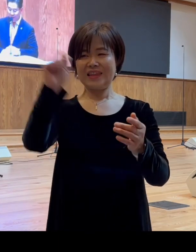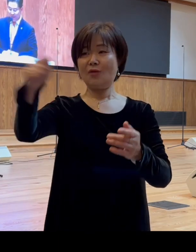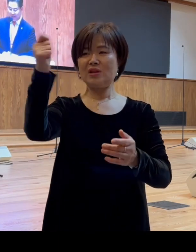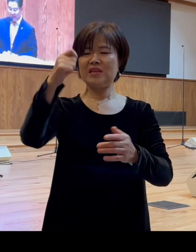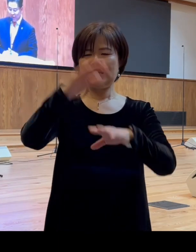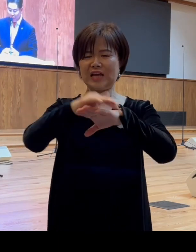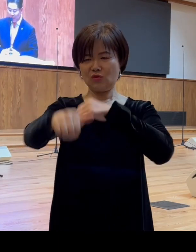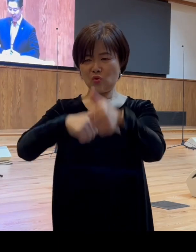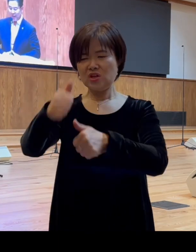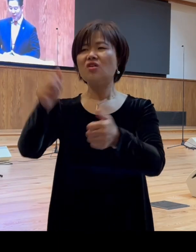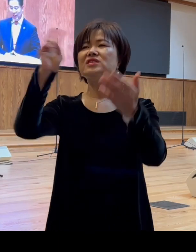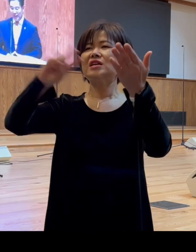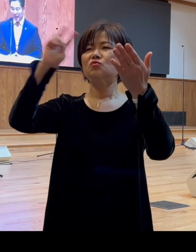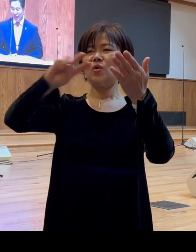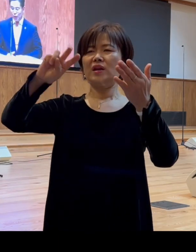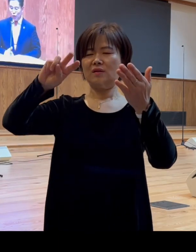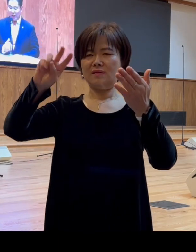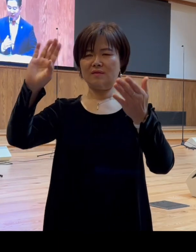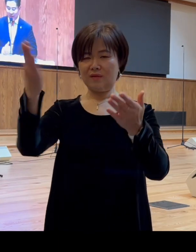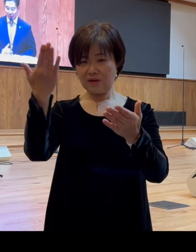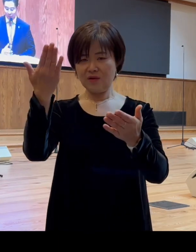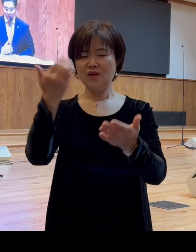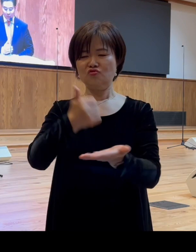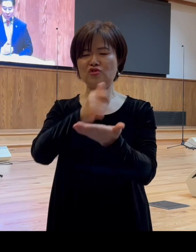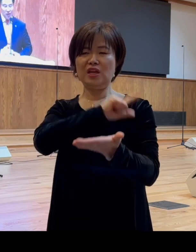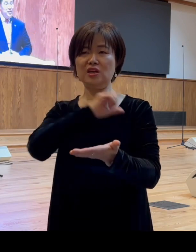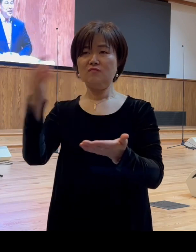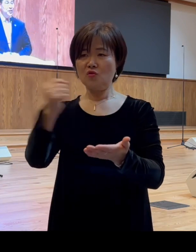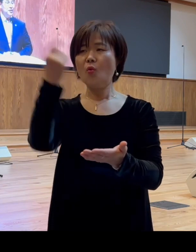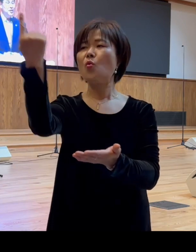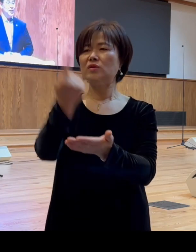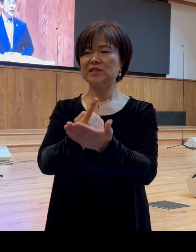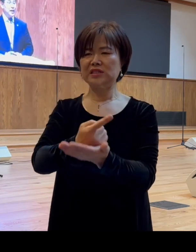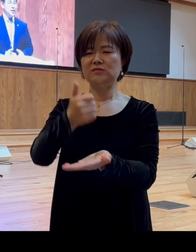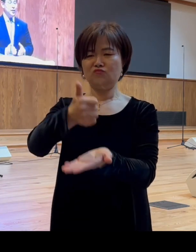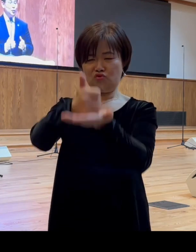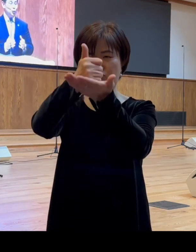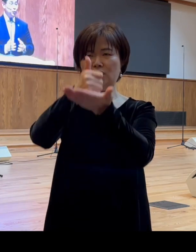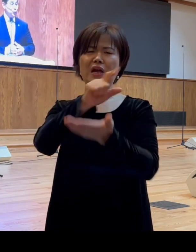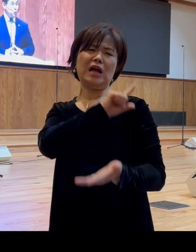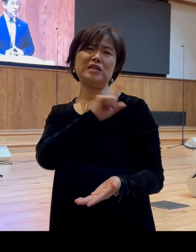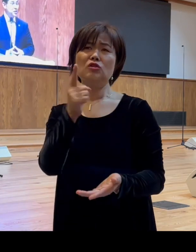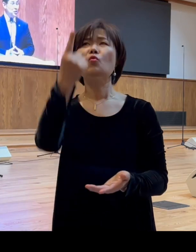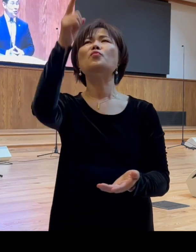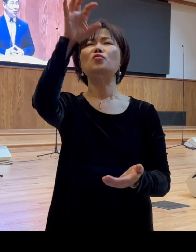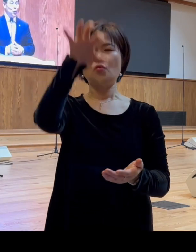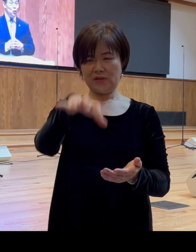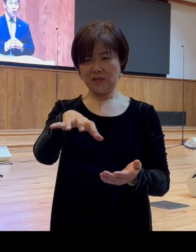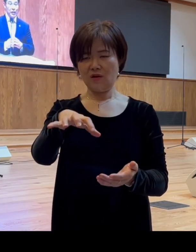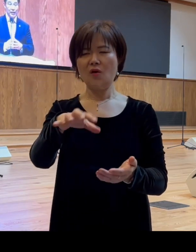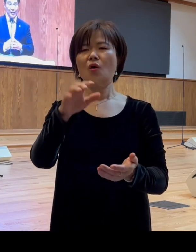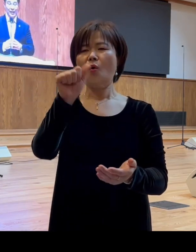찬송하리로다 주의 이름으로 오시는이여 가장 높은 곳에서 호산나 하더라